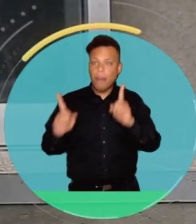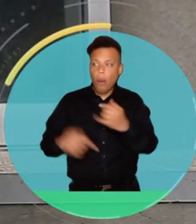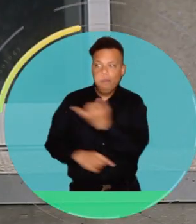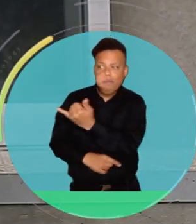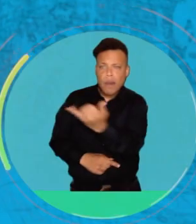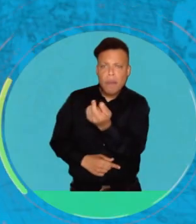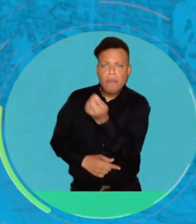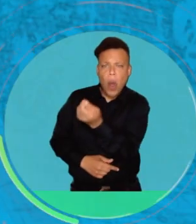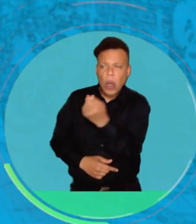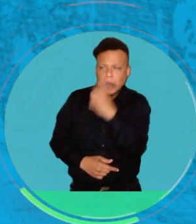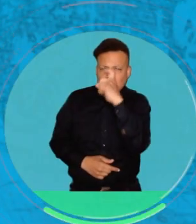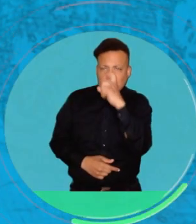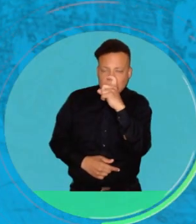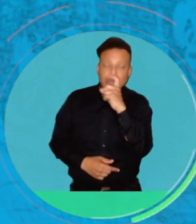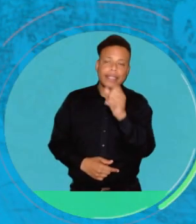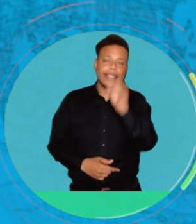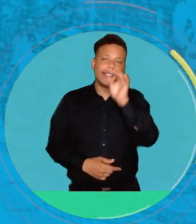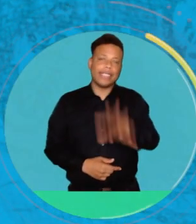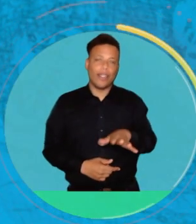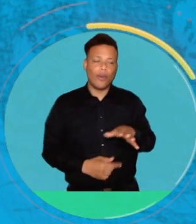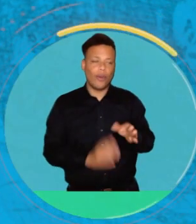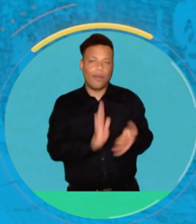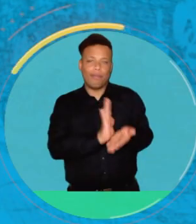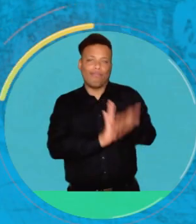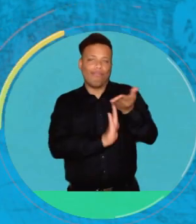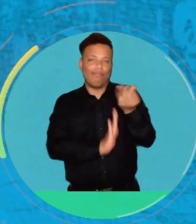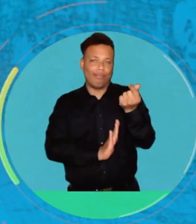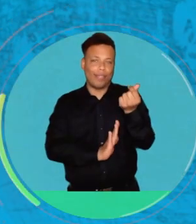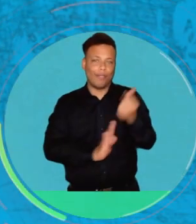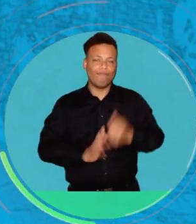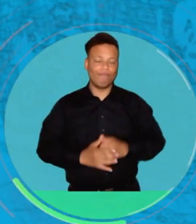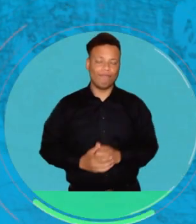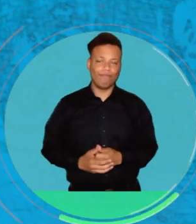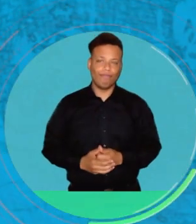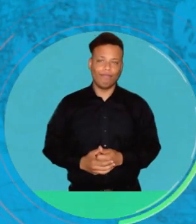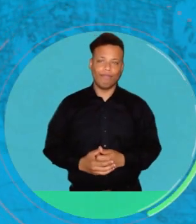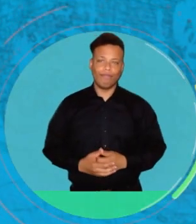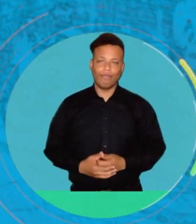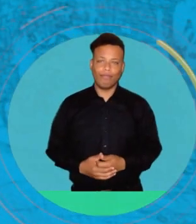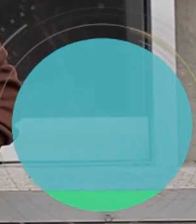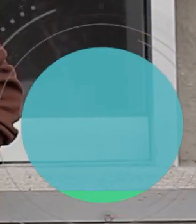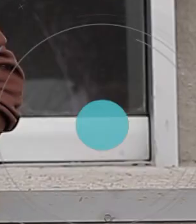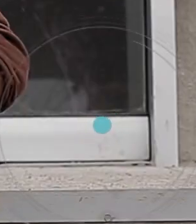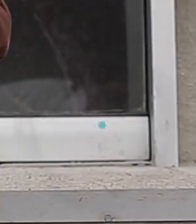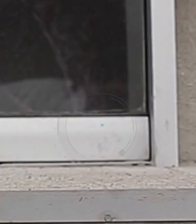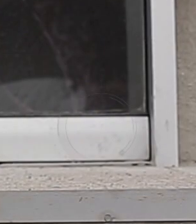hay o lo hay en condiciones limitadas, muy seguramente se generarán incrementos en los precios.